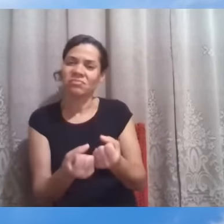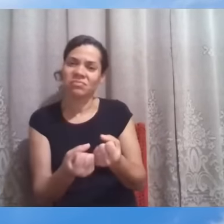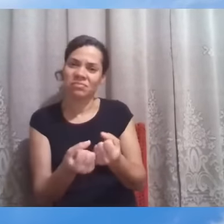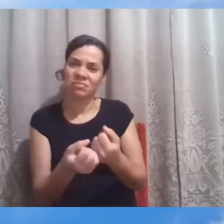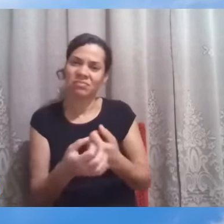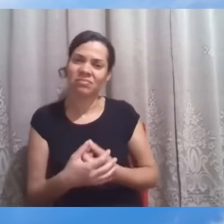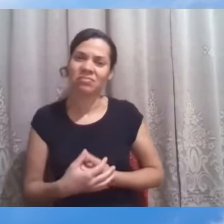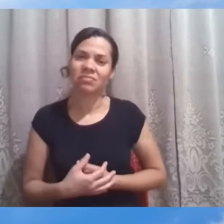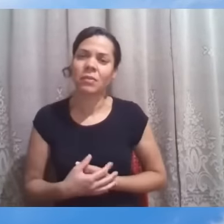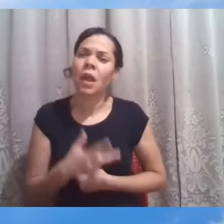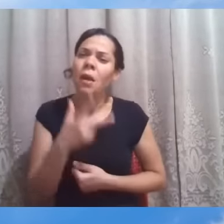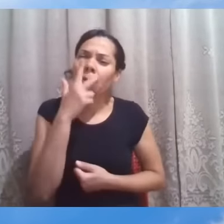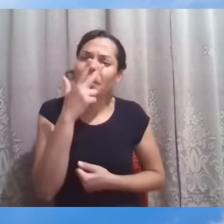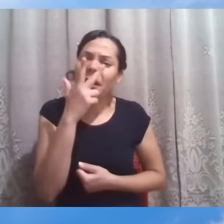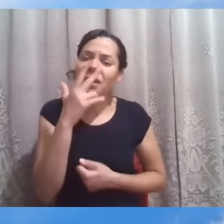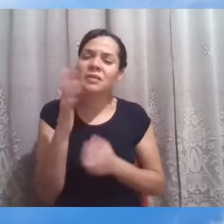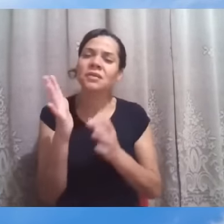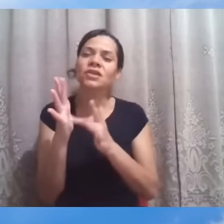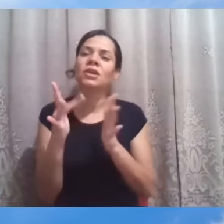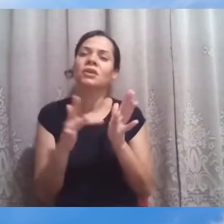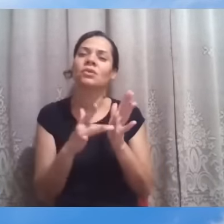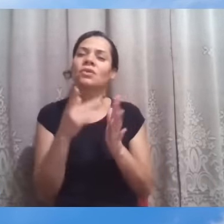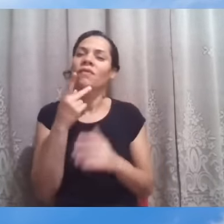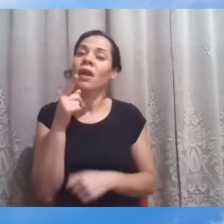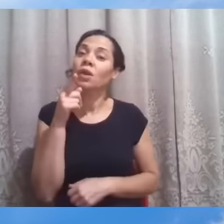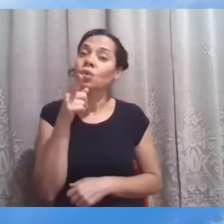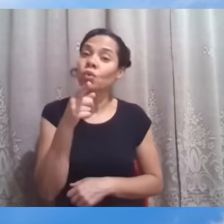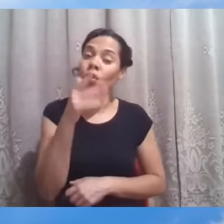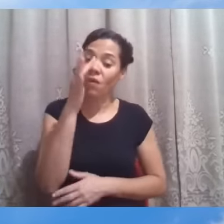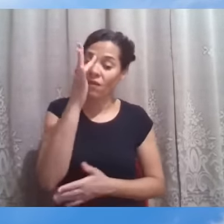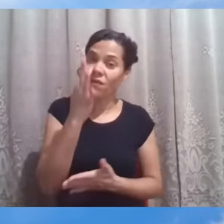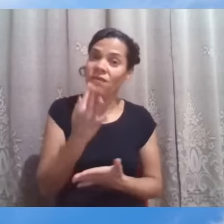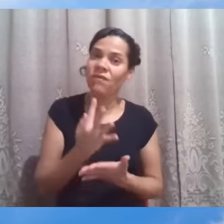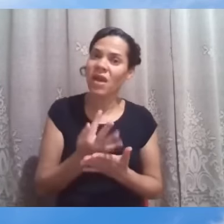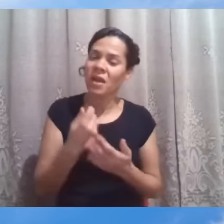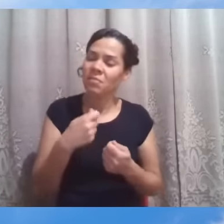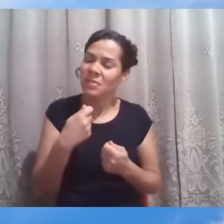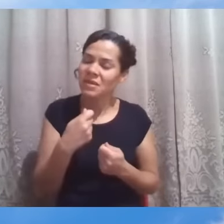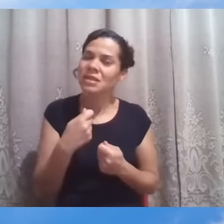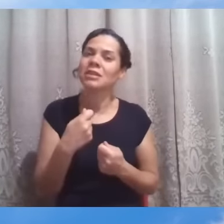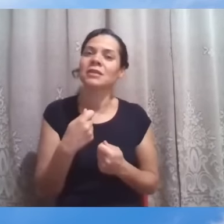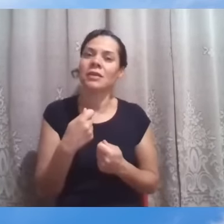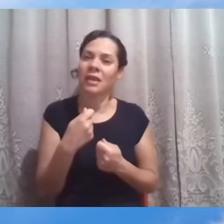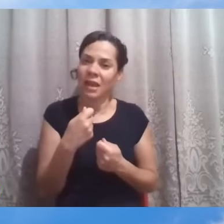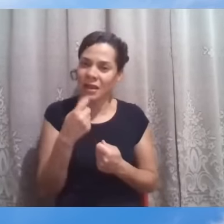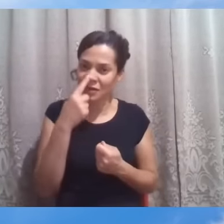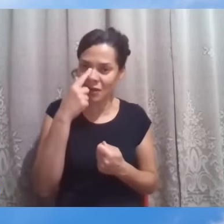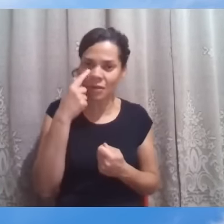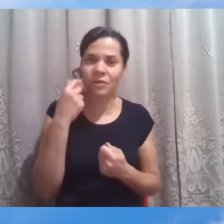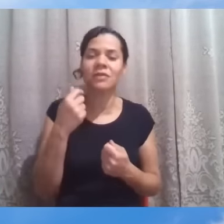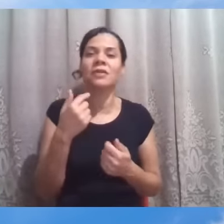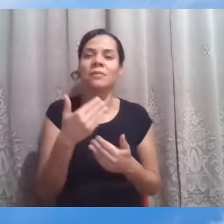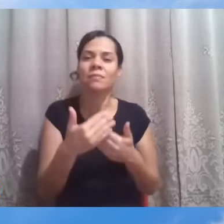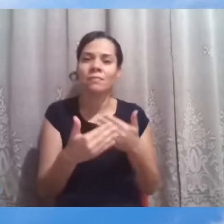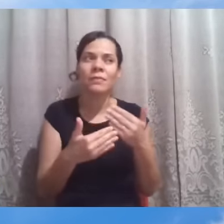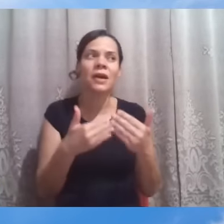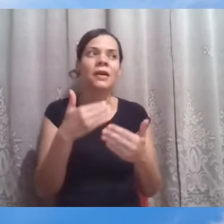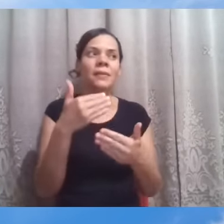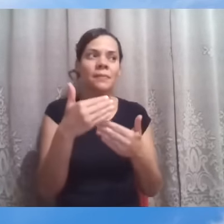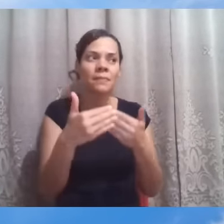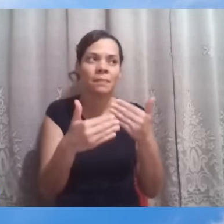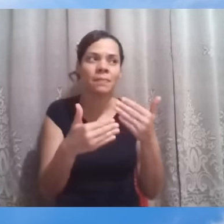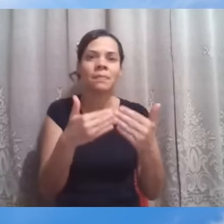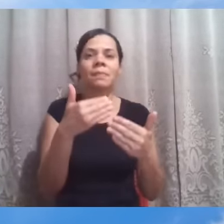é como se Jesus dissesse, a tua fé precisa se acrisolar a tal ponto que esteja também habilitada a viver isso